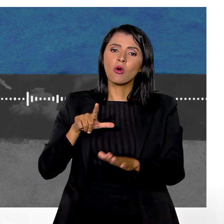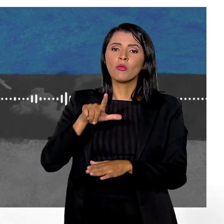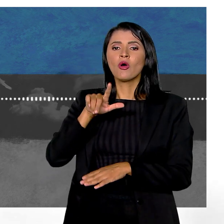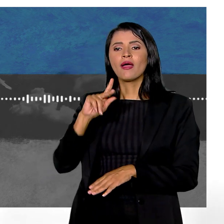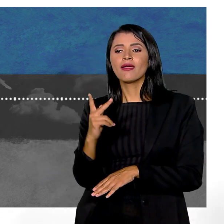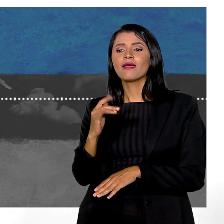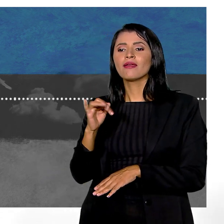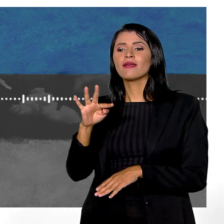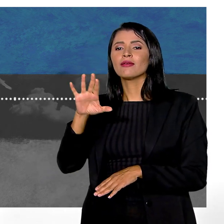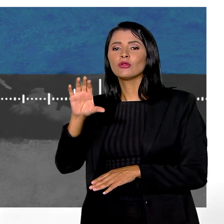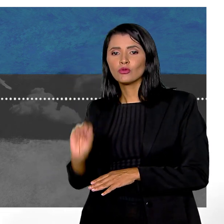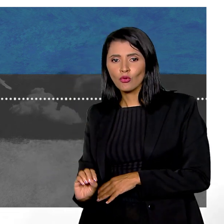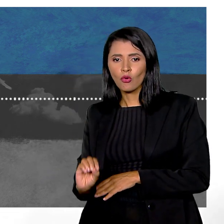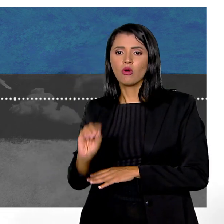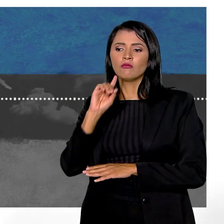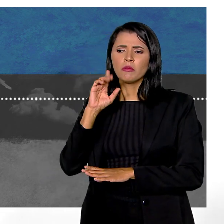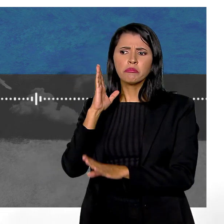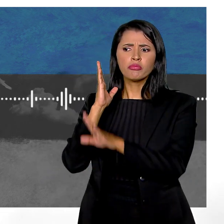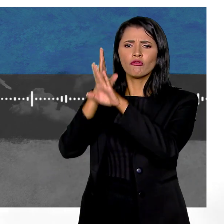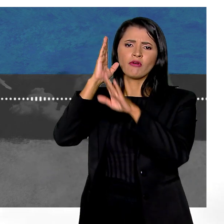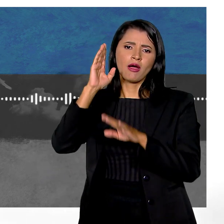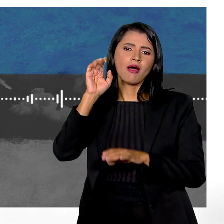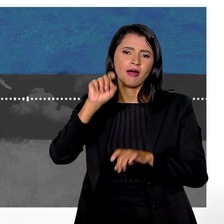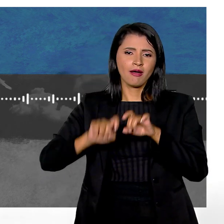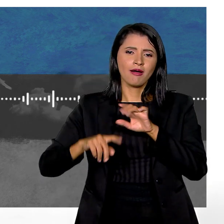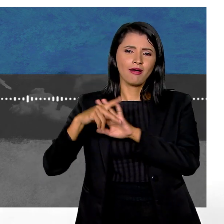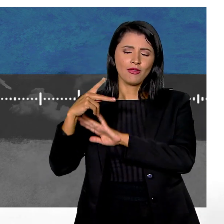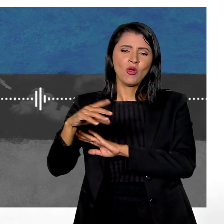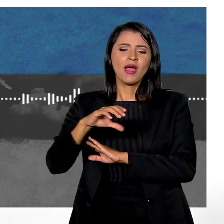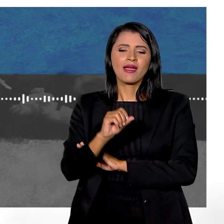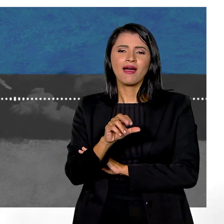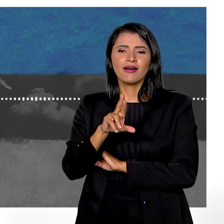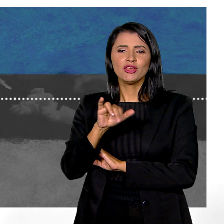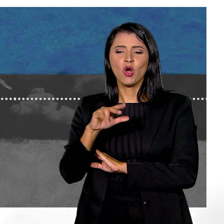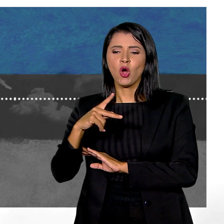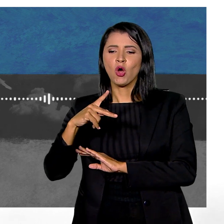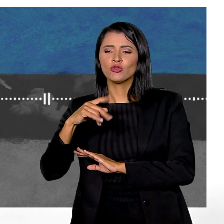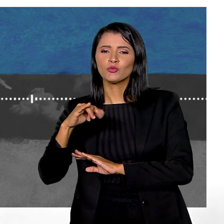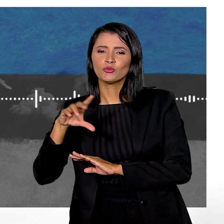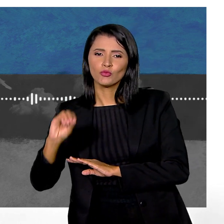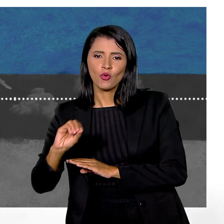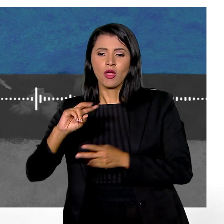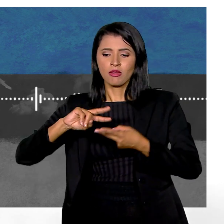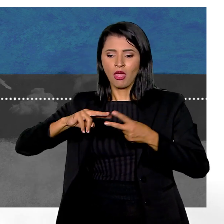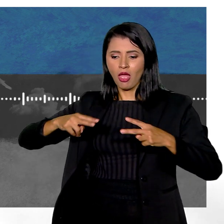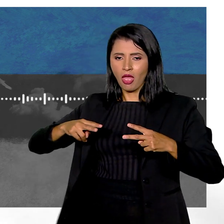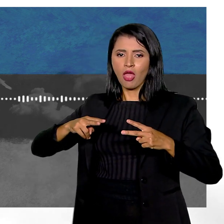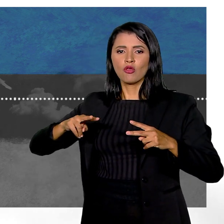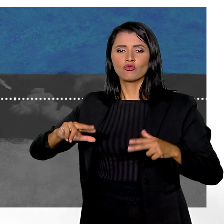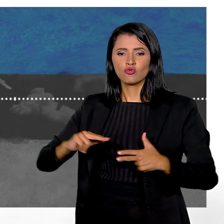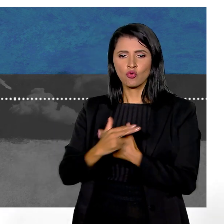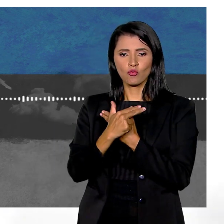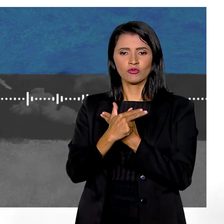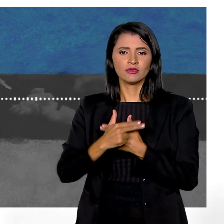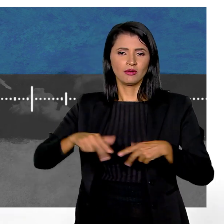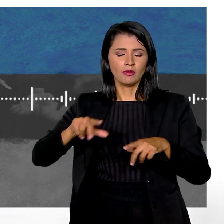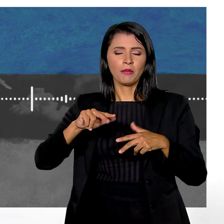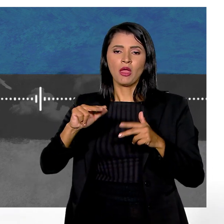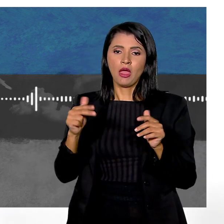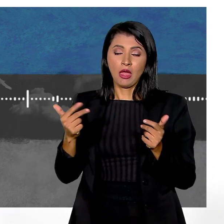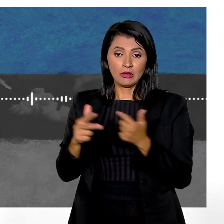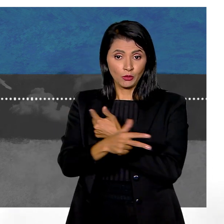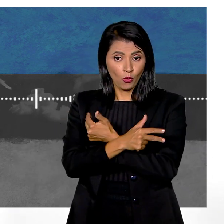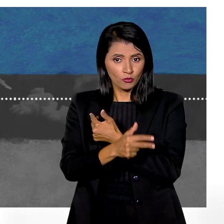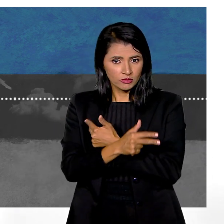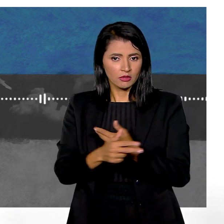inicialmente como Heitor O sexo foi comprovado pelo exame do cariótipo Que é o exame dos cromossomos E também por